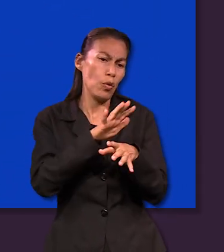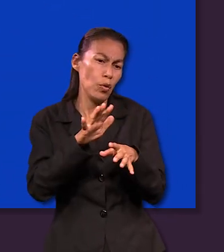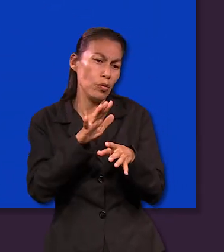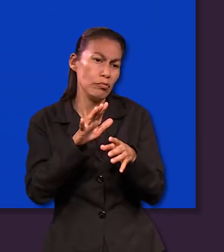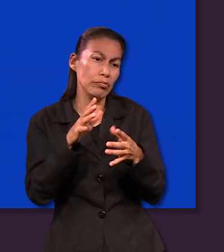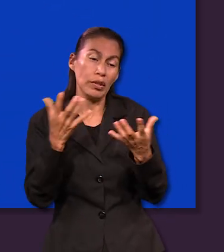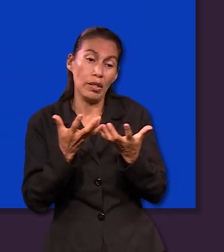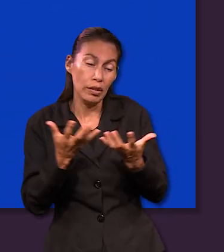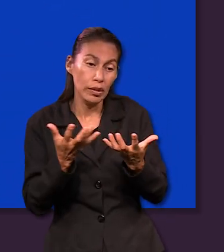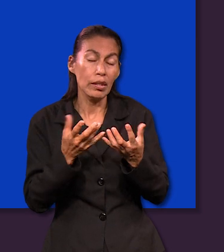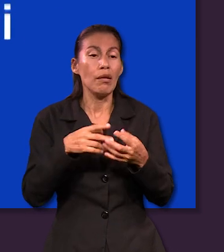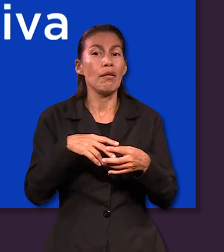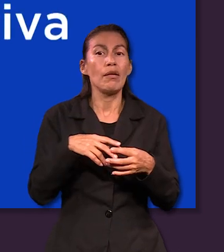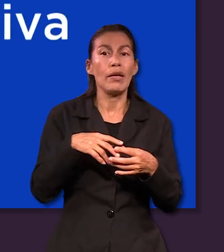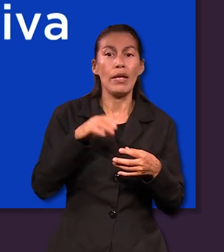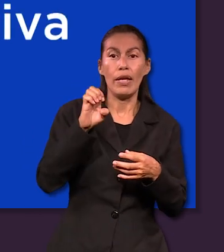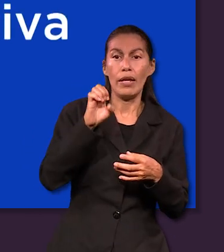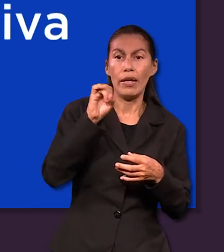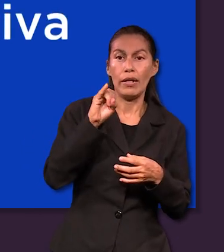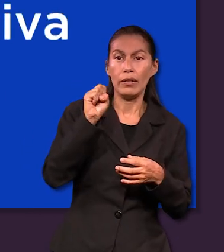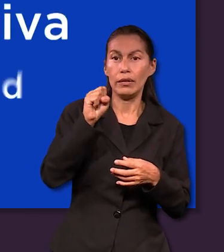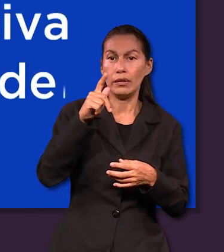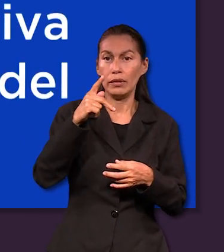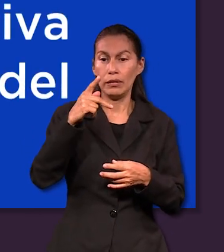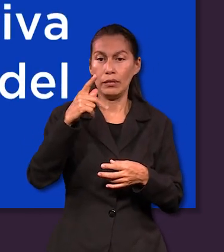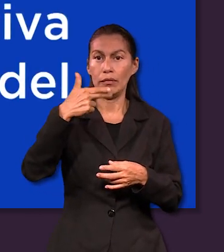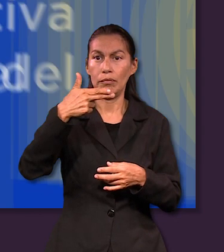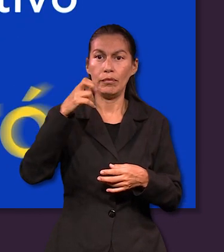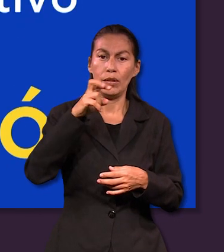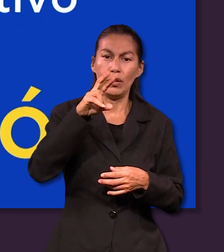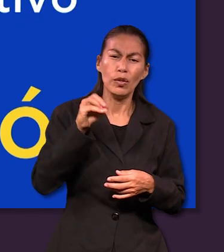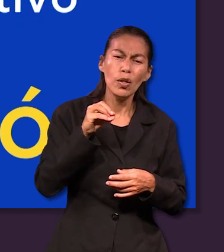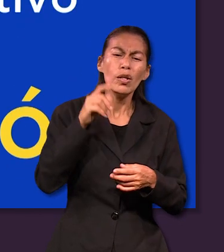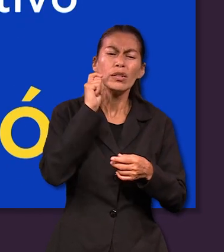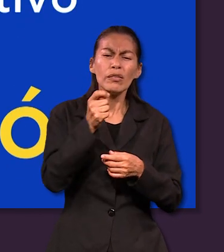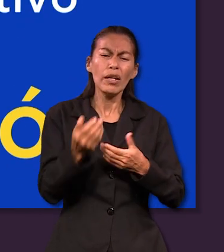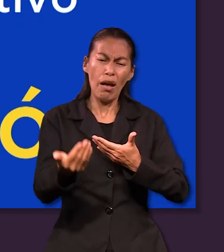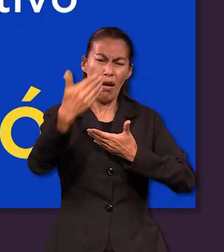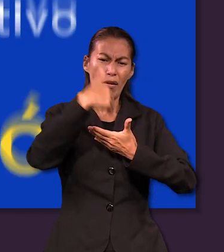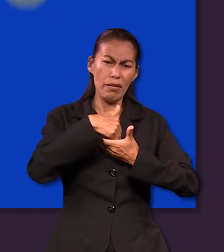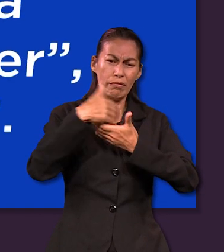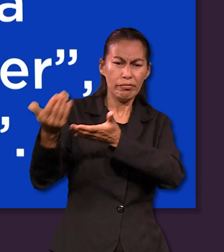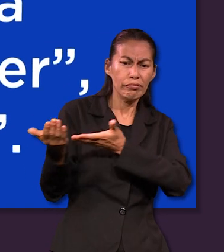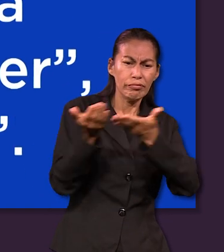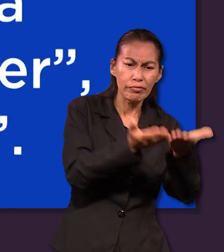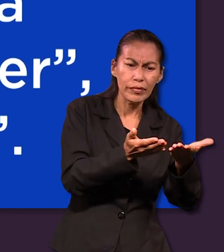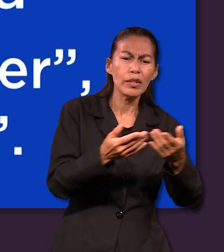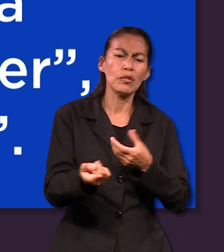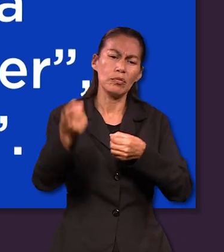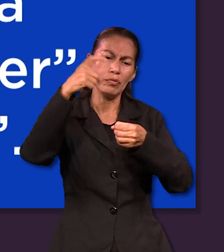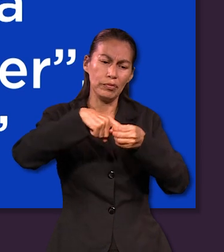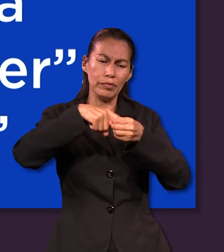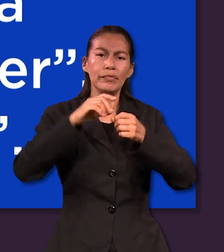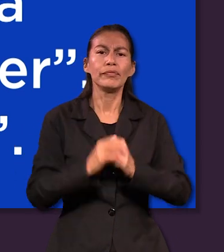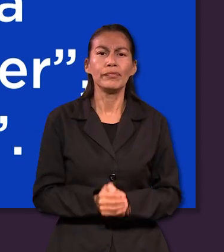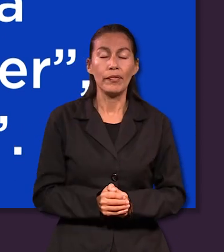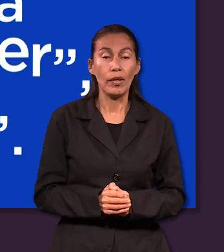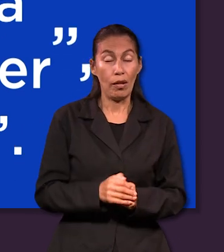limitante y activa de subjuntivo del verbo eisfero, que significa llevar hacia adentro, traer